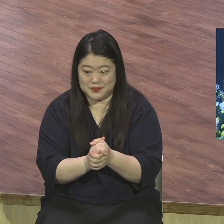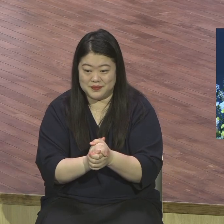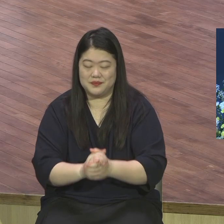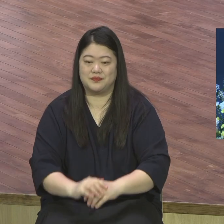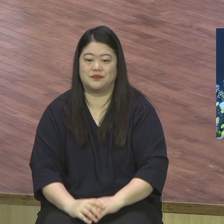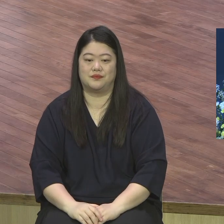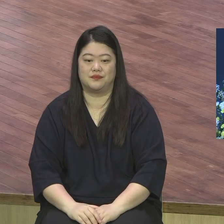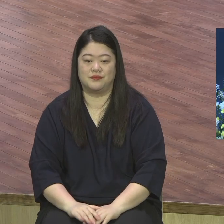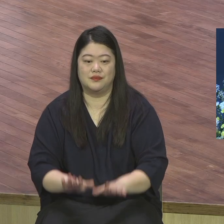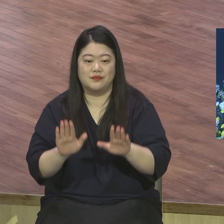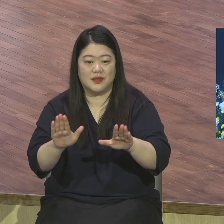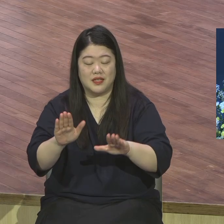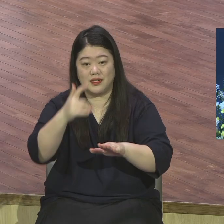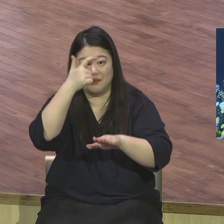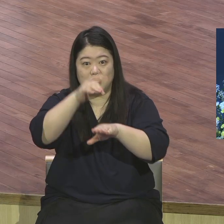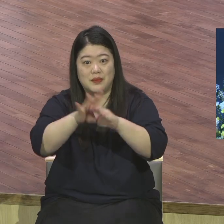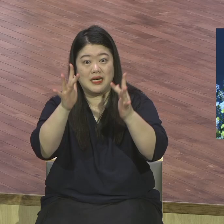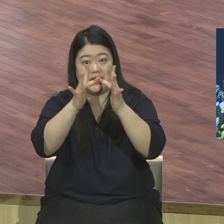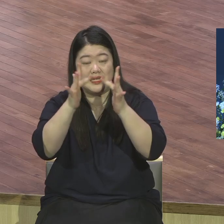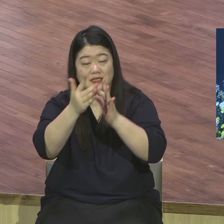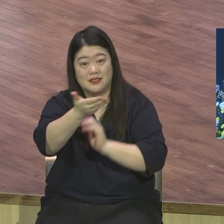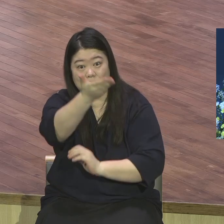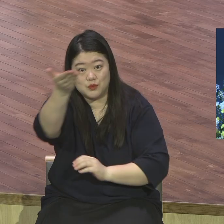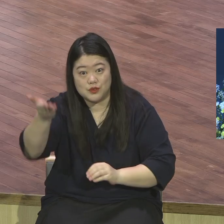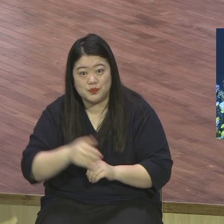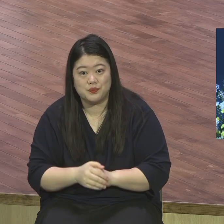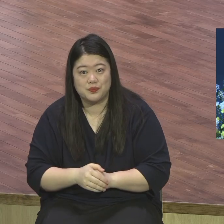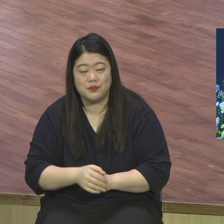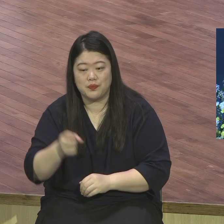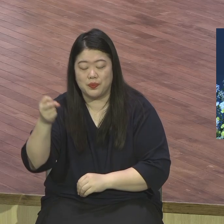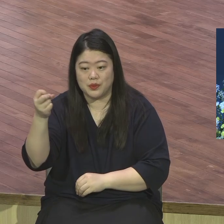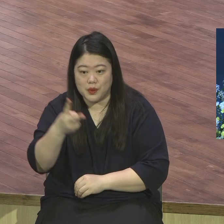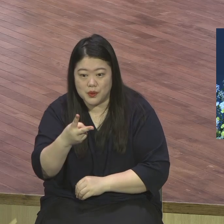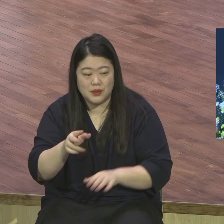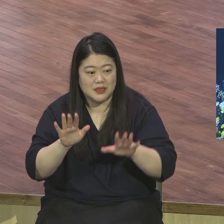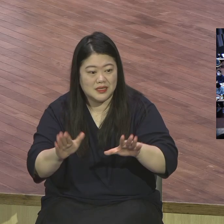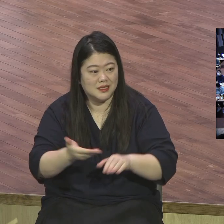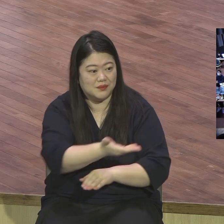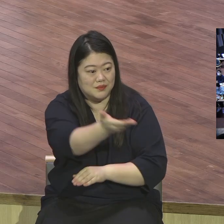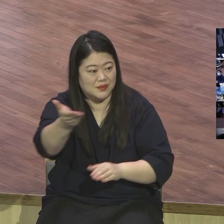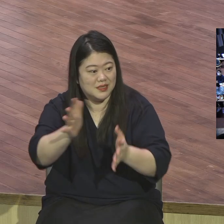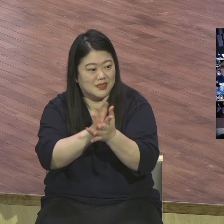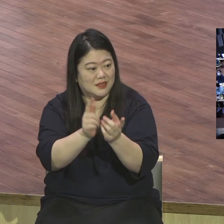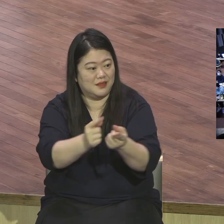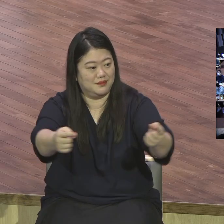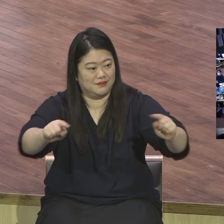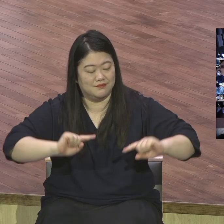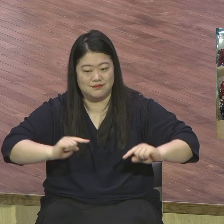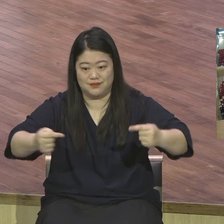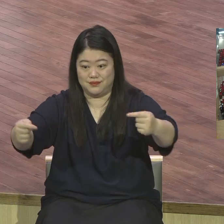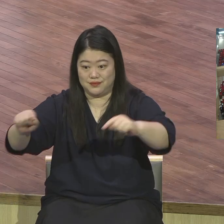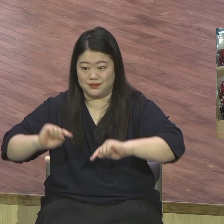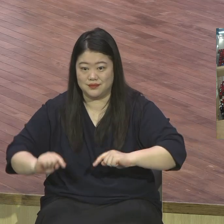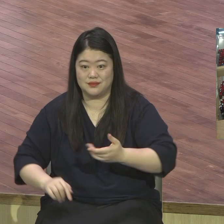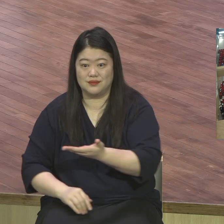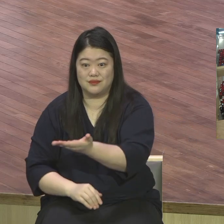온라인 예배되는 성도들 또 우리 지금 원리스 홀, 우리 비전홀 모든